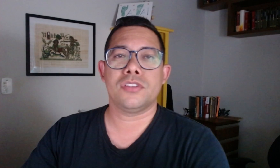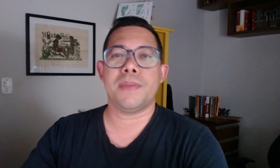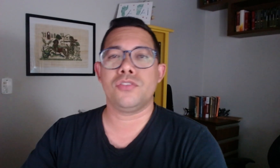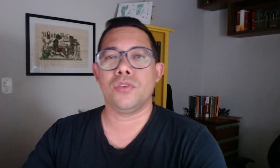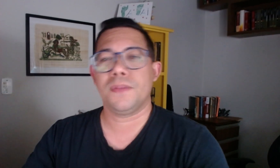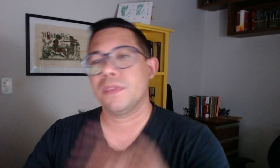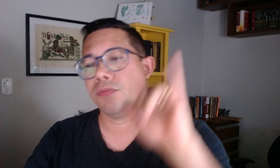abençoe. Valeu. abençoe.